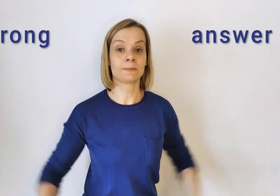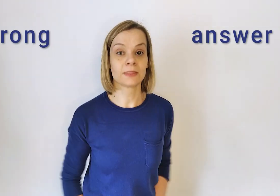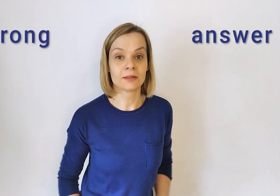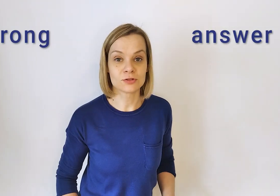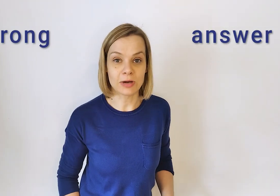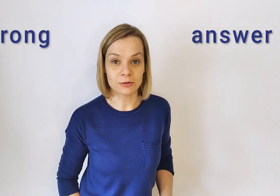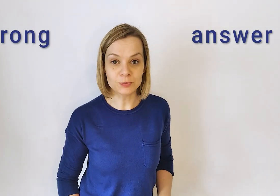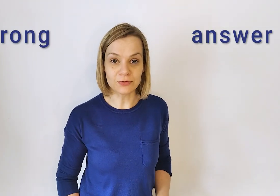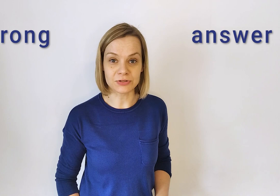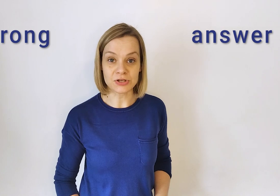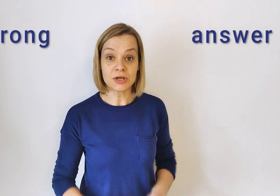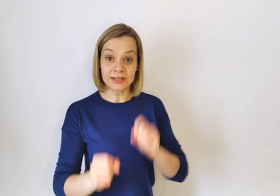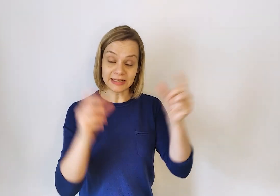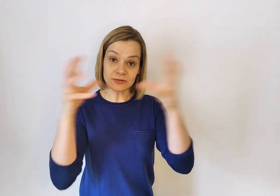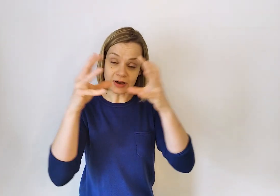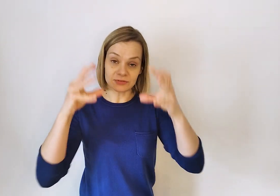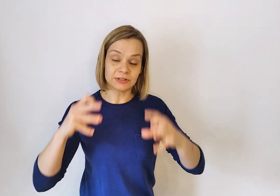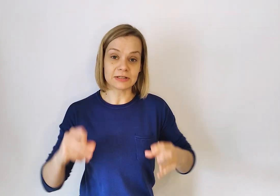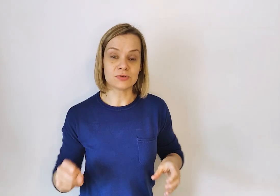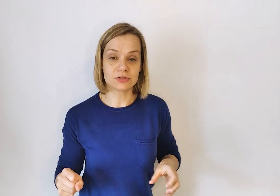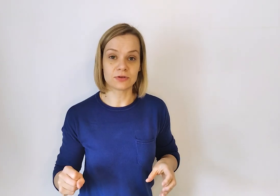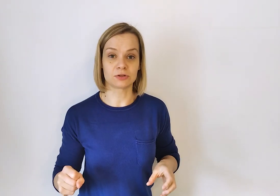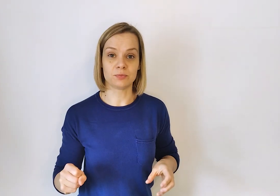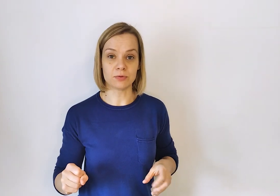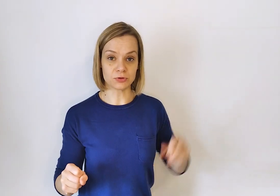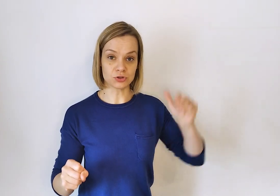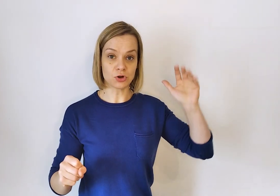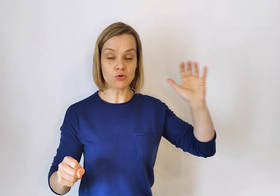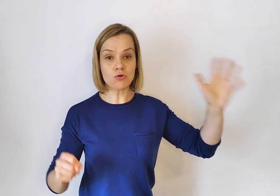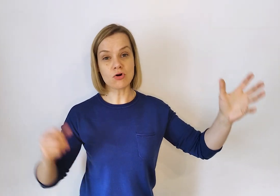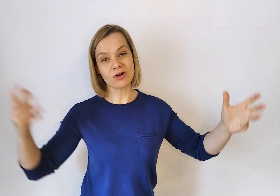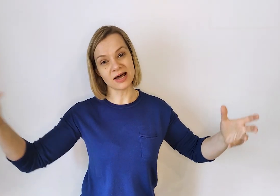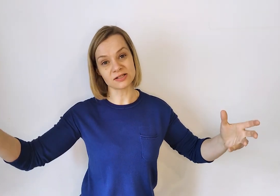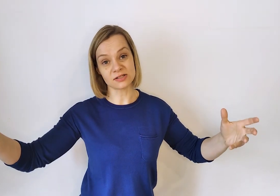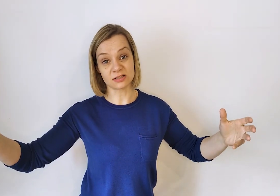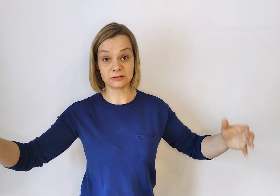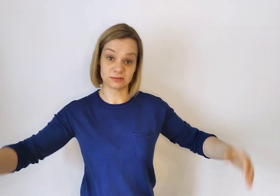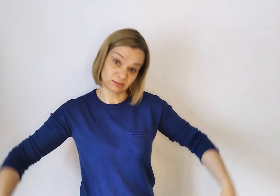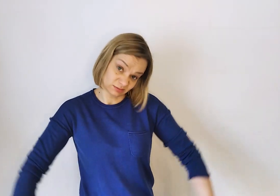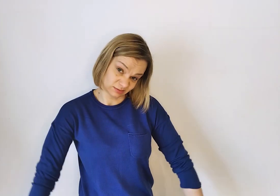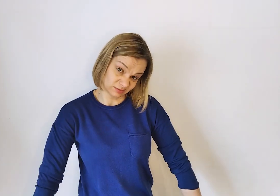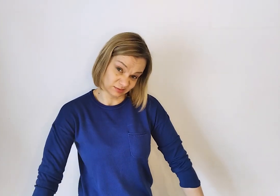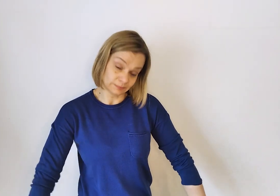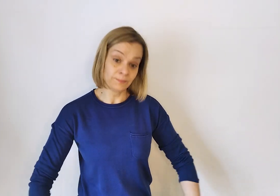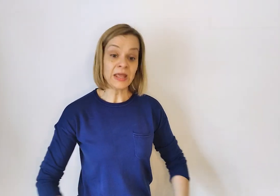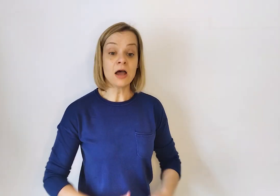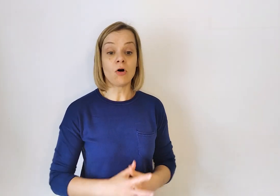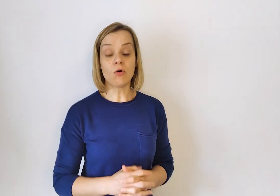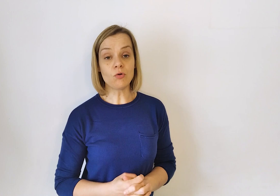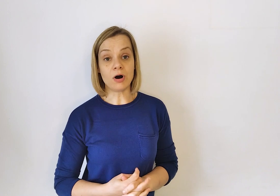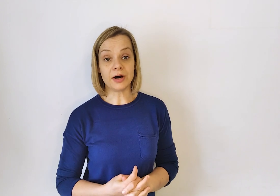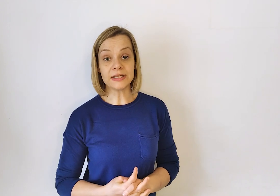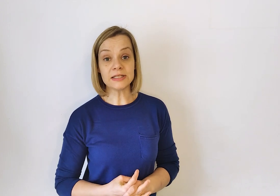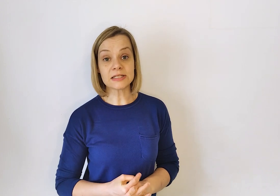Zła odpowiedź. Te dwa wydaje mi się warto połączyć. Wrong answer. All right.